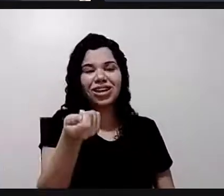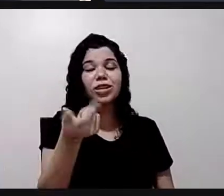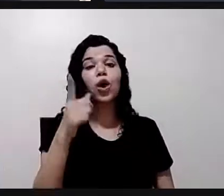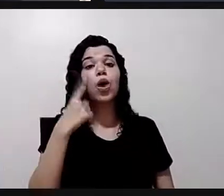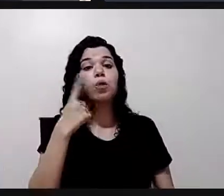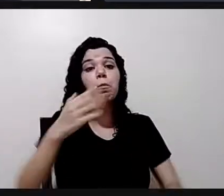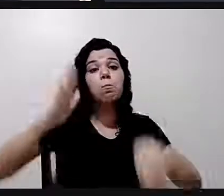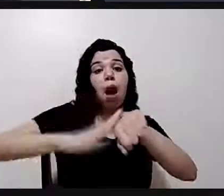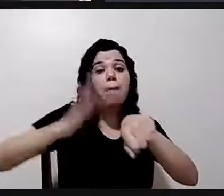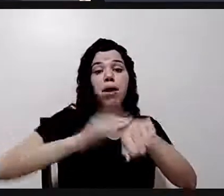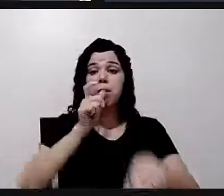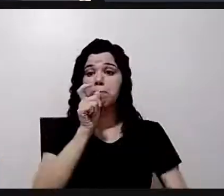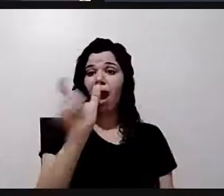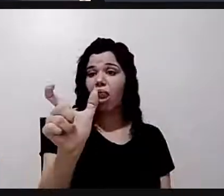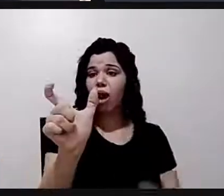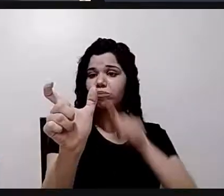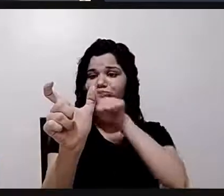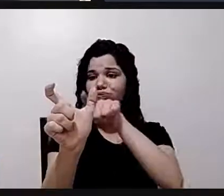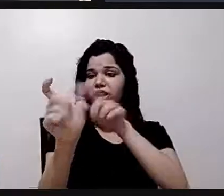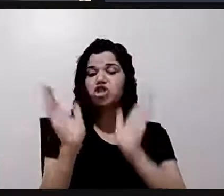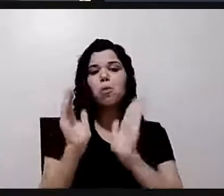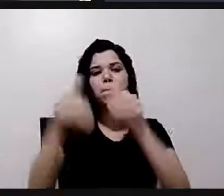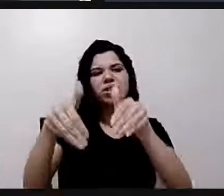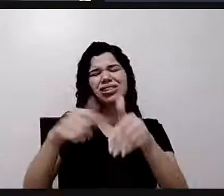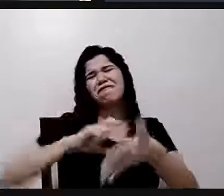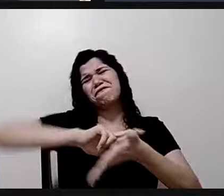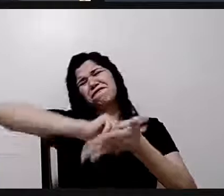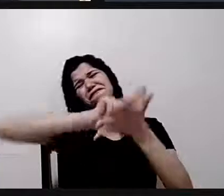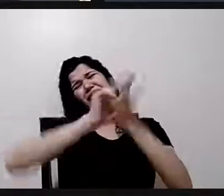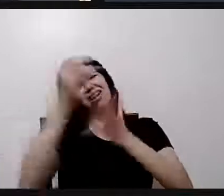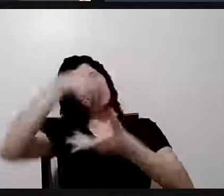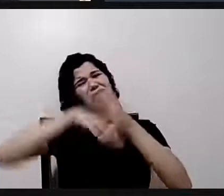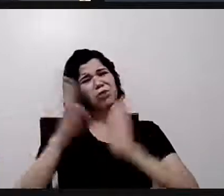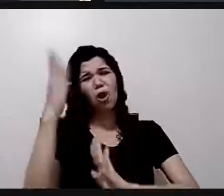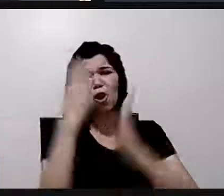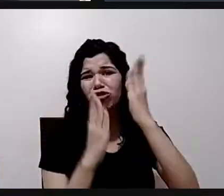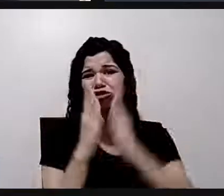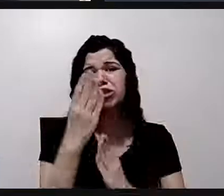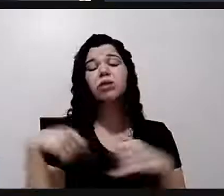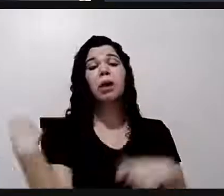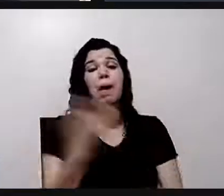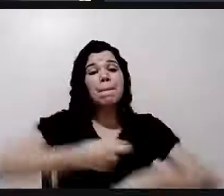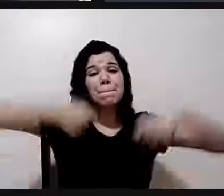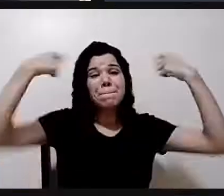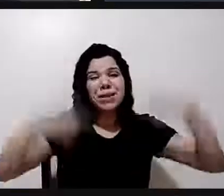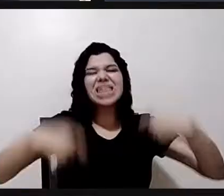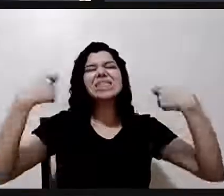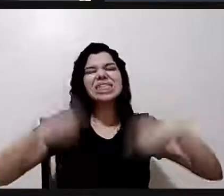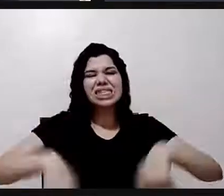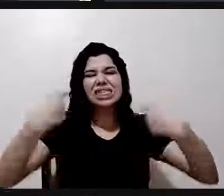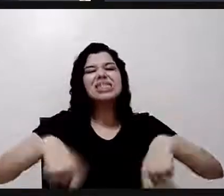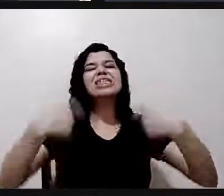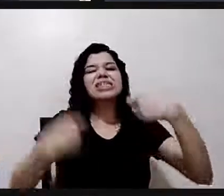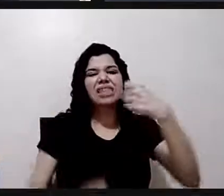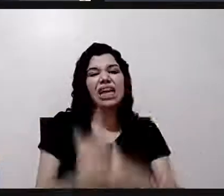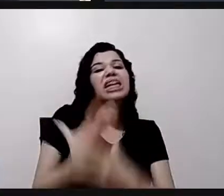palavra específica, e tem muitas em biologia, a gente precisa trabalhar isso rapidamente. A sociedade está devendo isso.